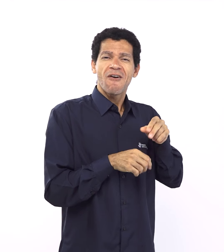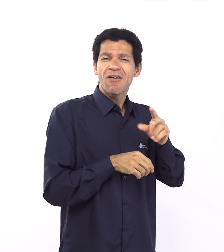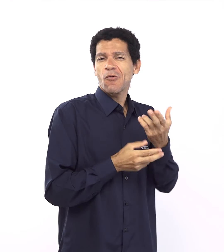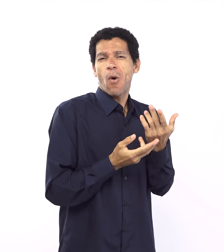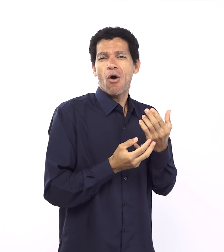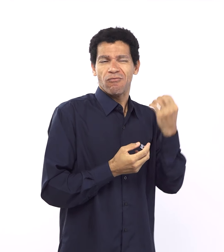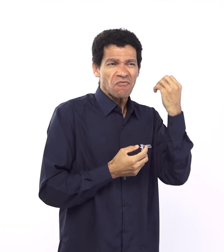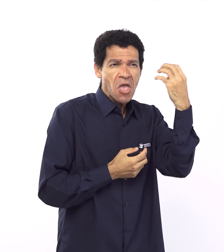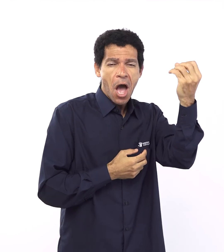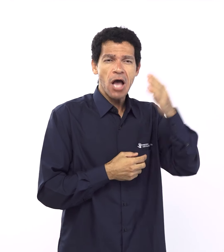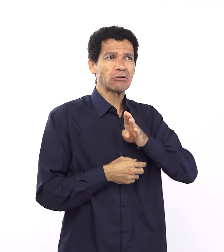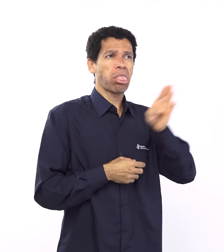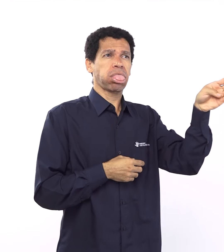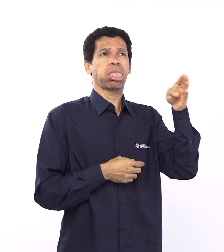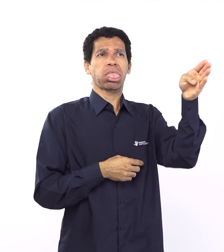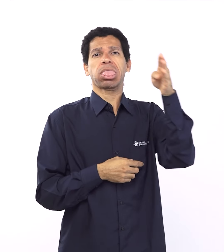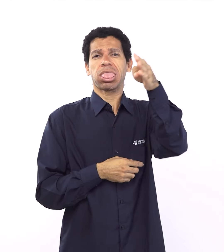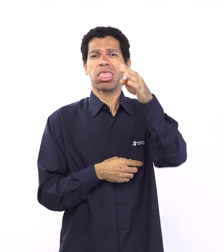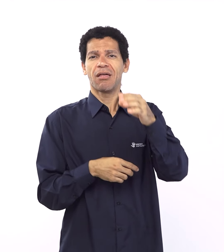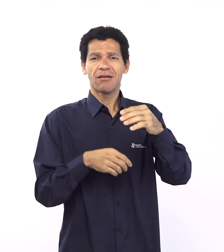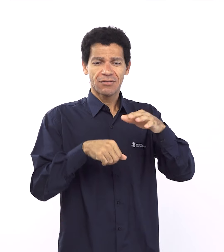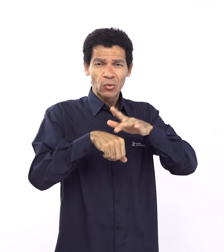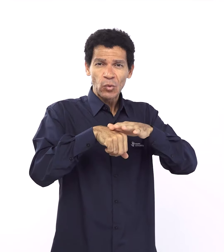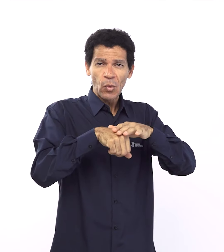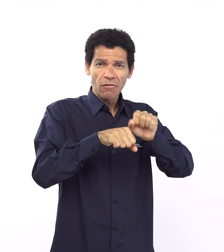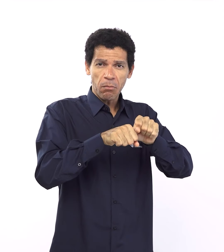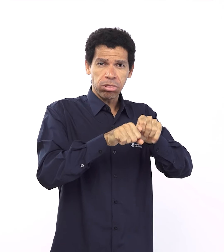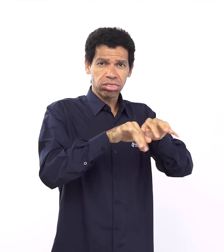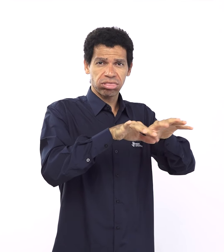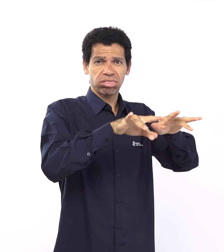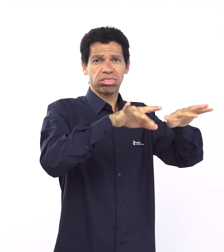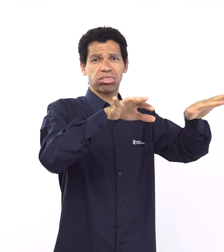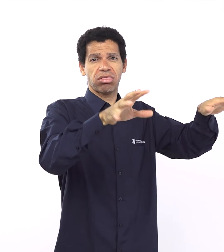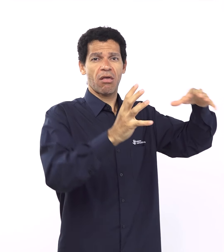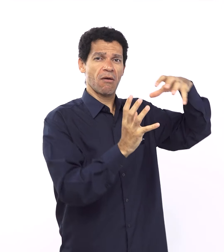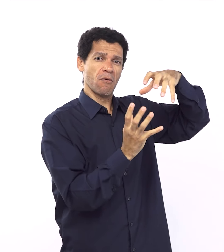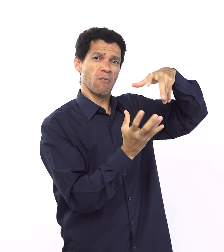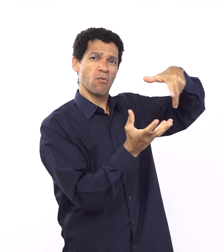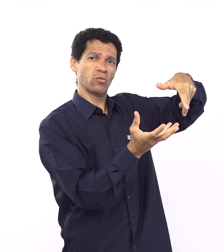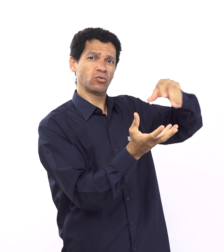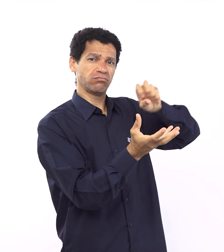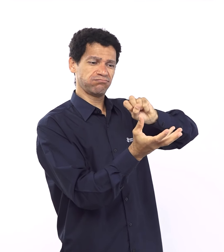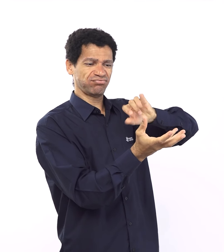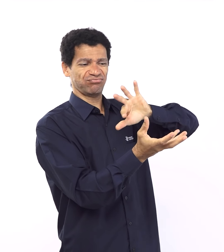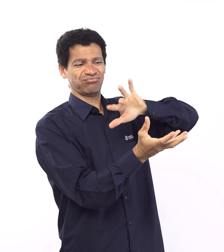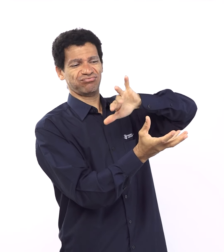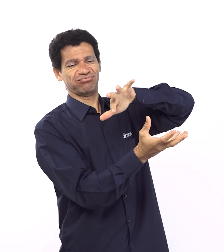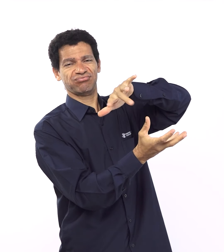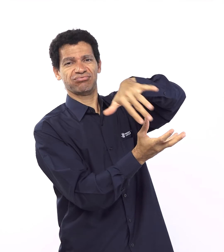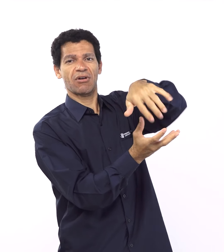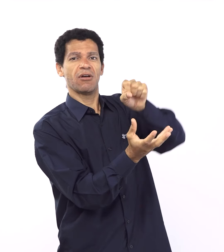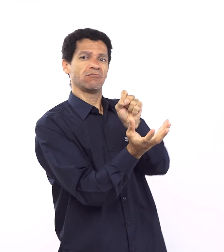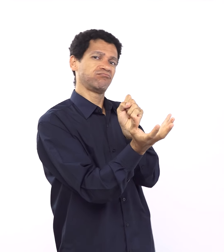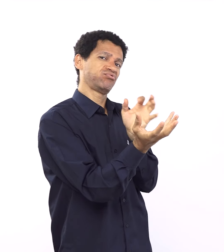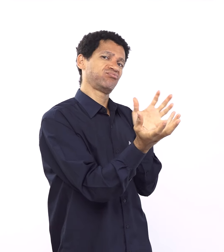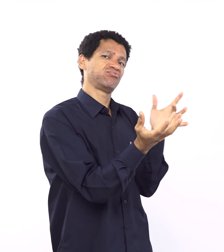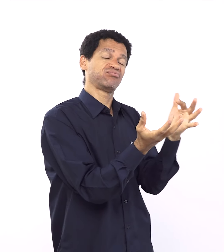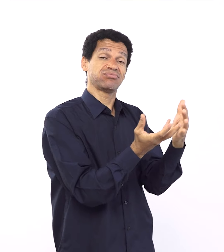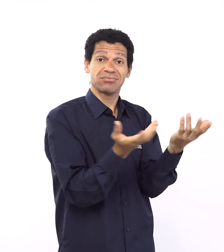como é que esse negócio prolifera com uma rapidez tremenda e tal. E o pecado foi isso, Atingindo o mundo